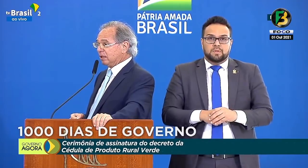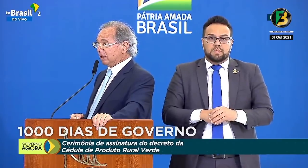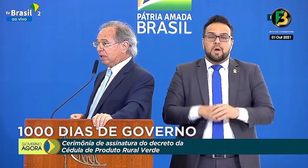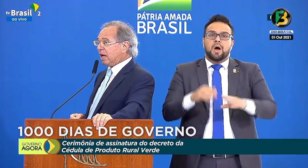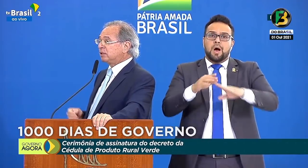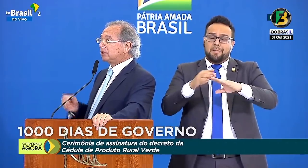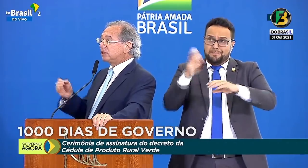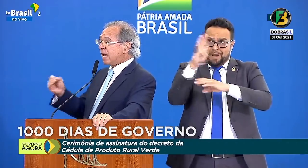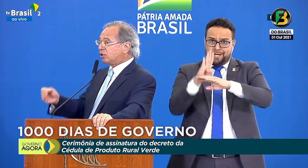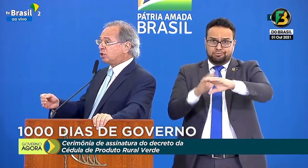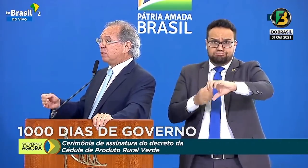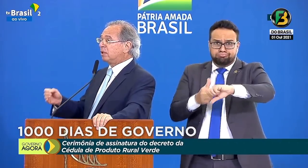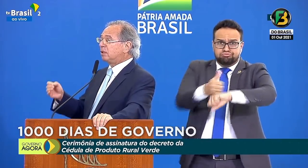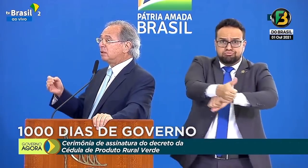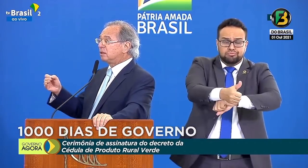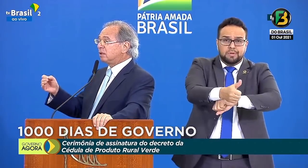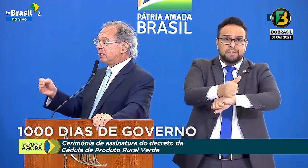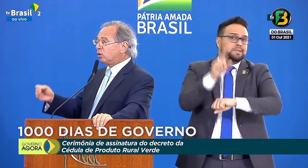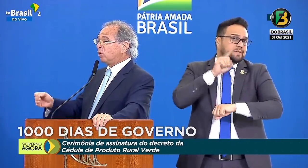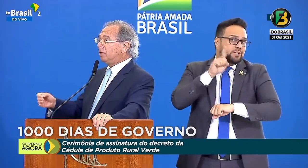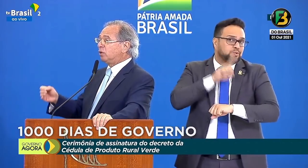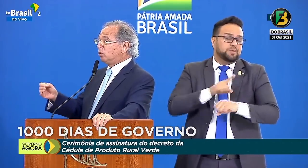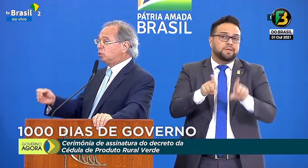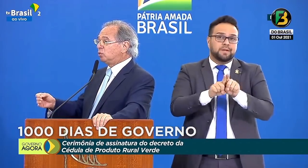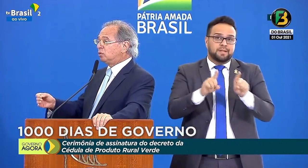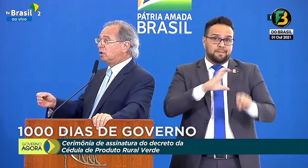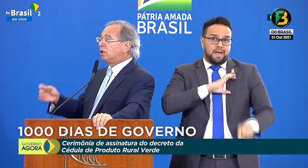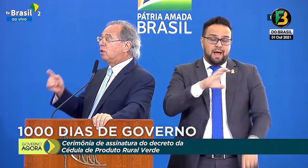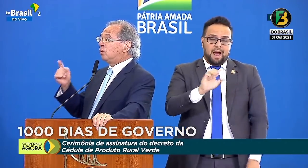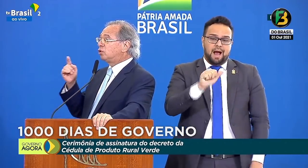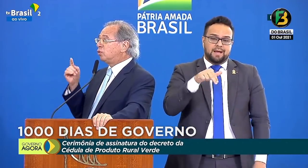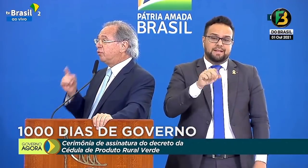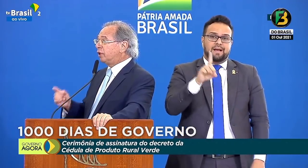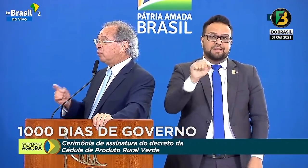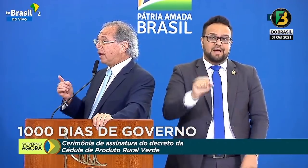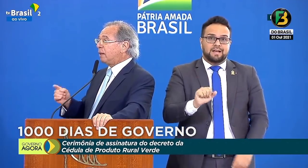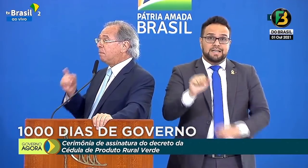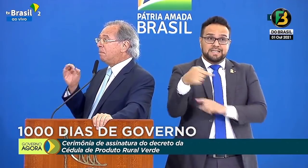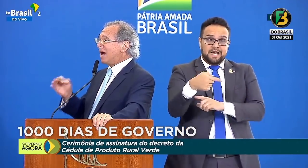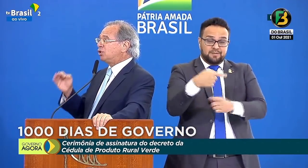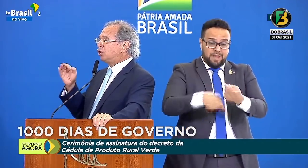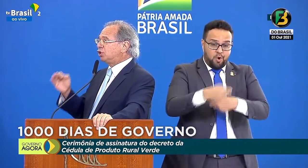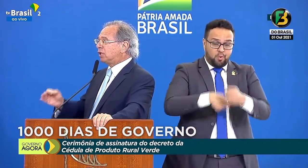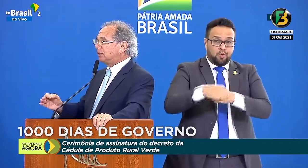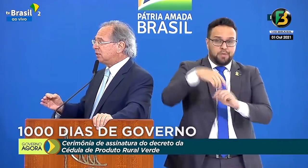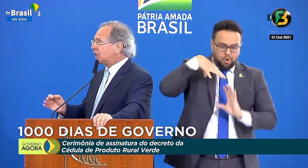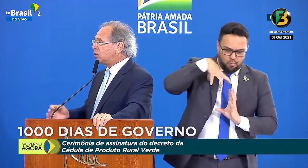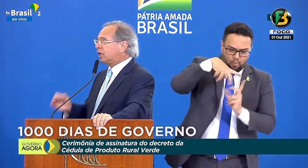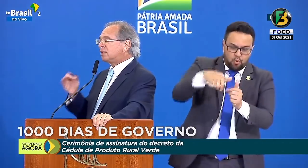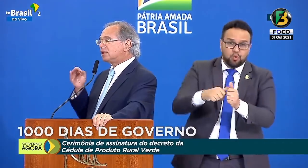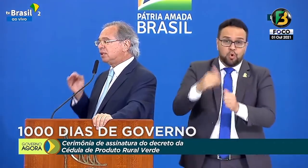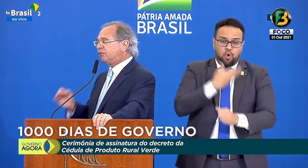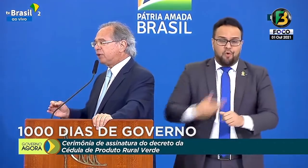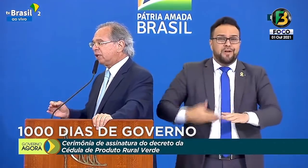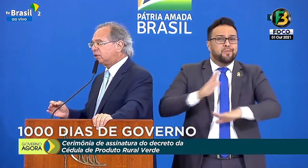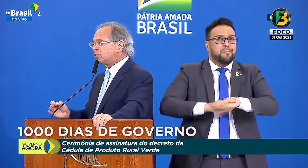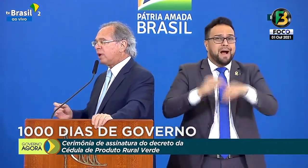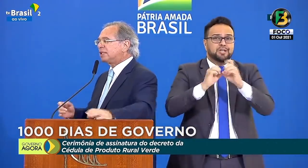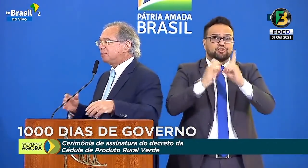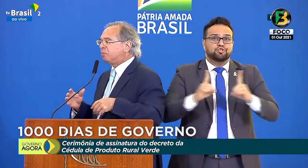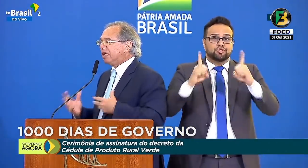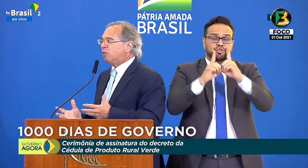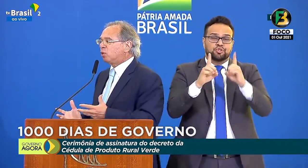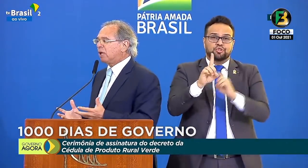e a sétima economia do mundo, onde o governo é mais digitalizado. O que significa